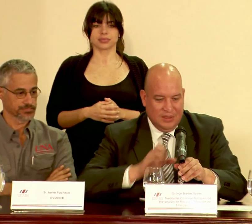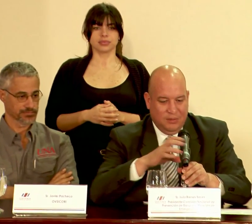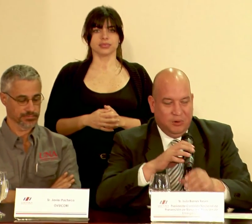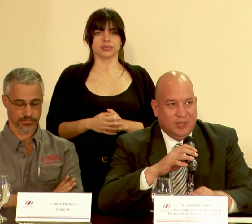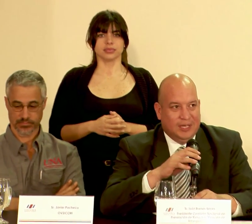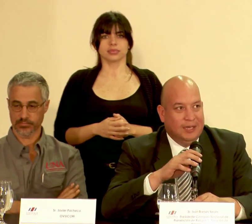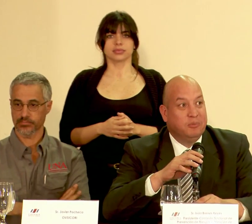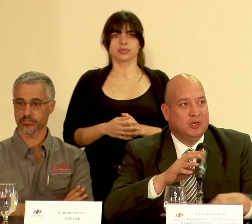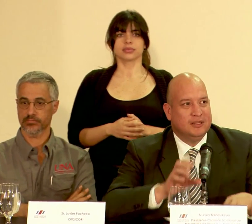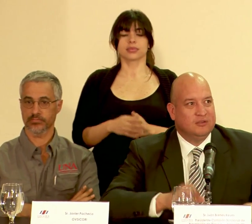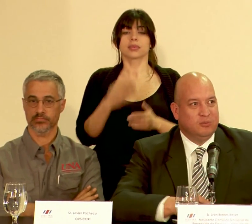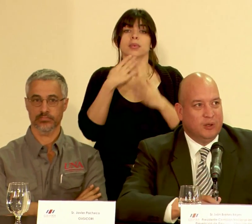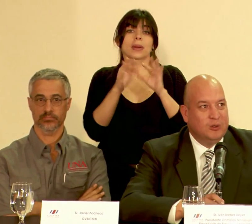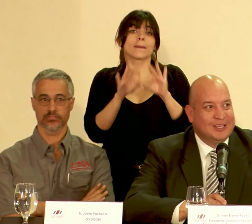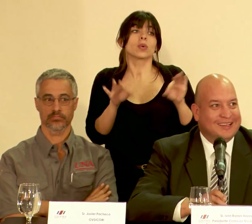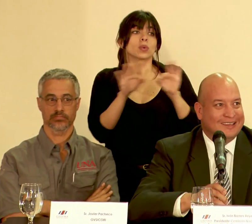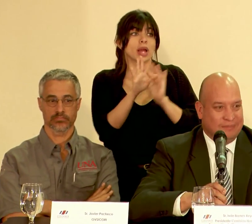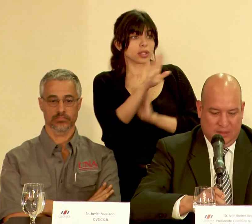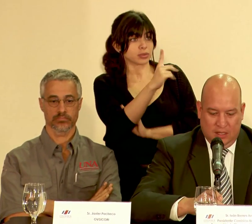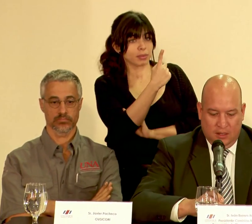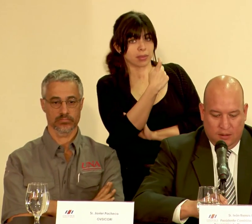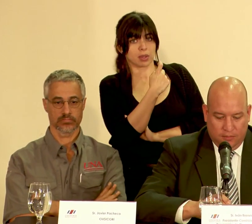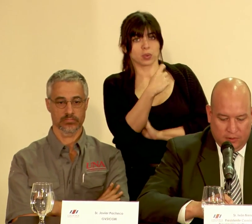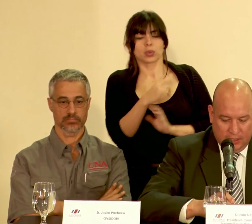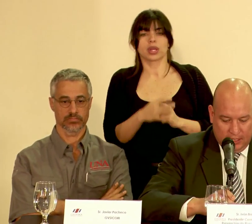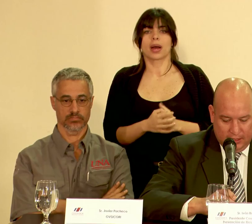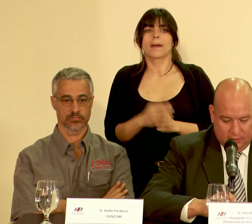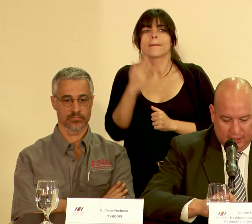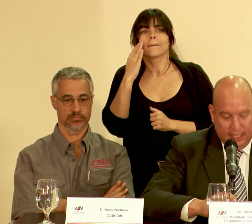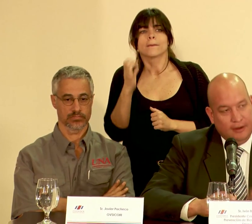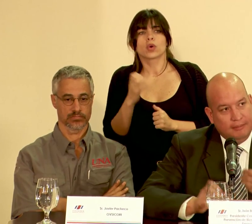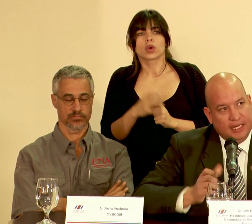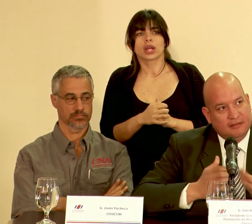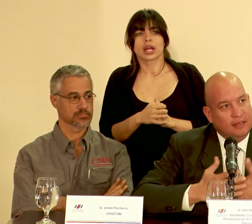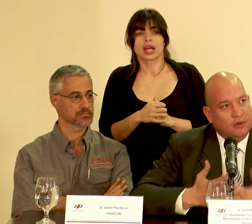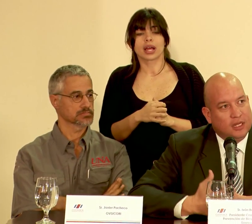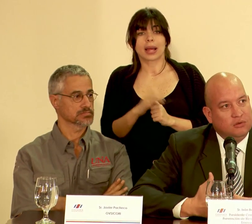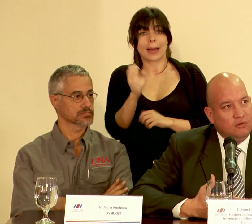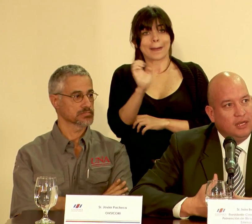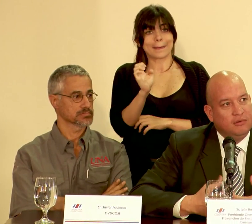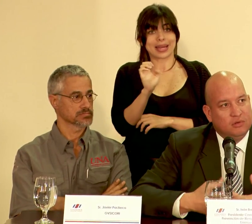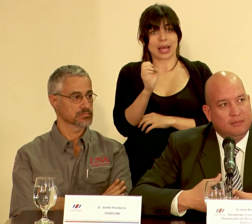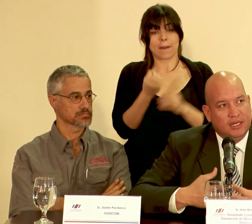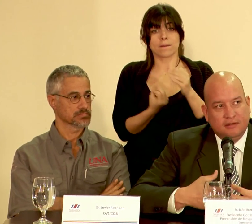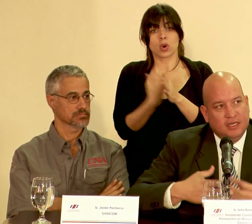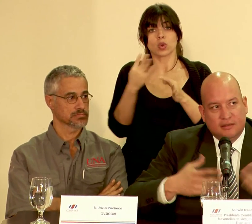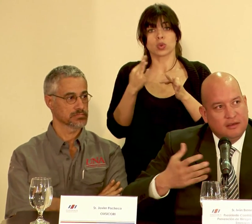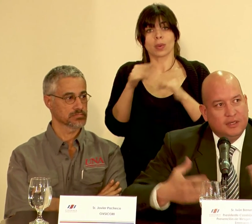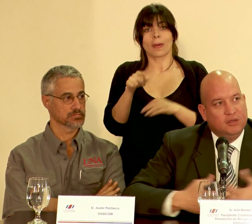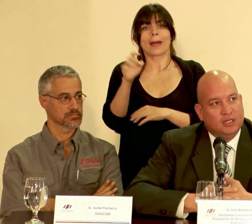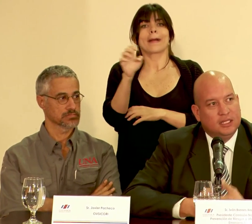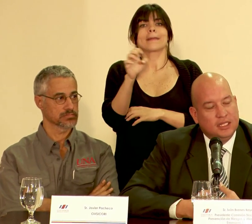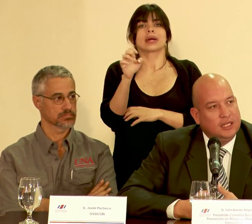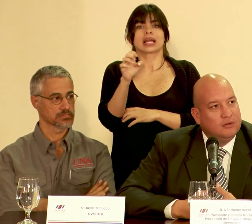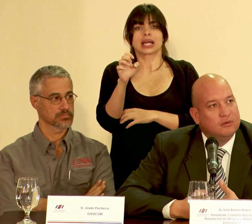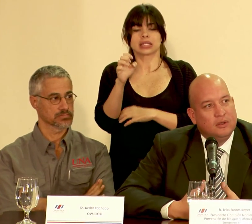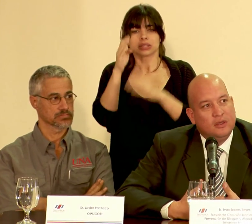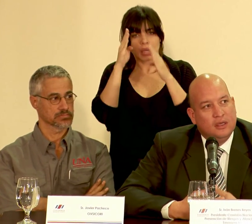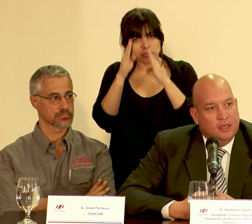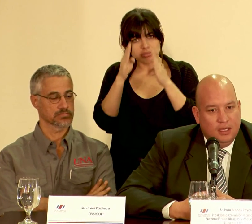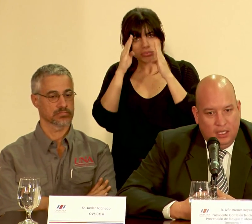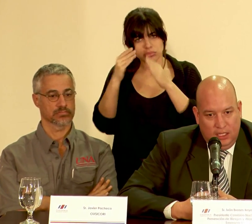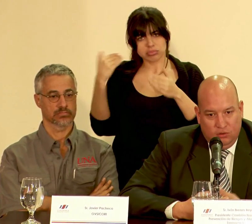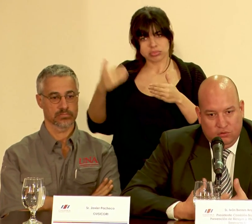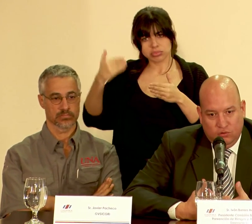que importante su pregunta porque la emergencia del volcán Turrial es una emergencia que se ha venido atendiendo